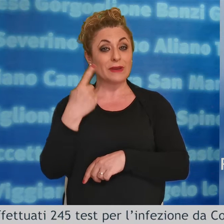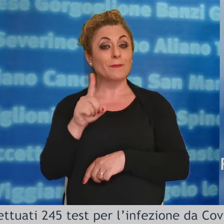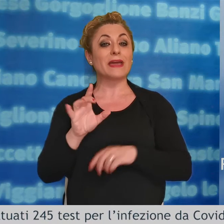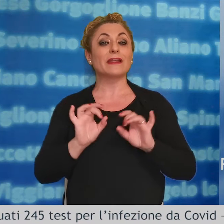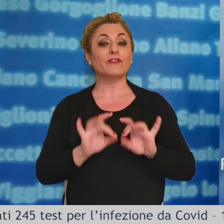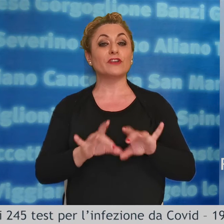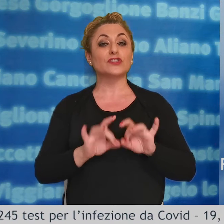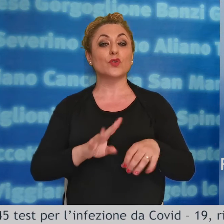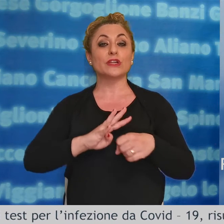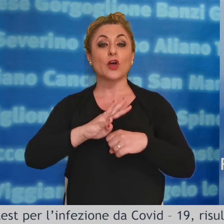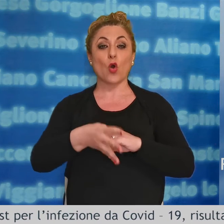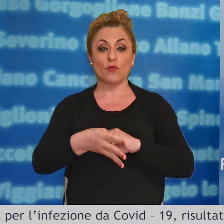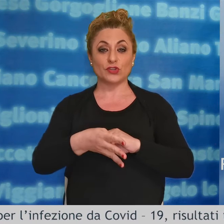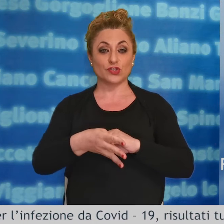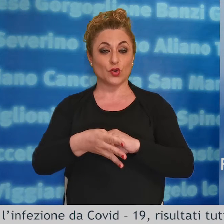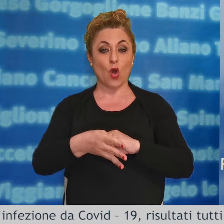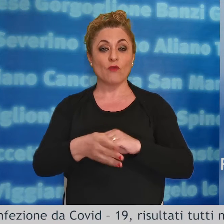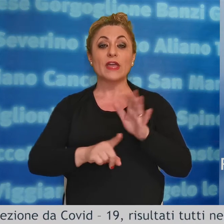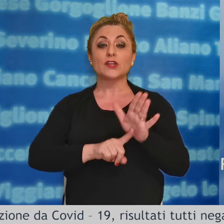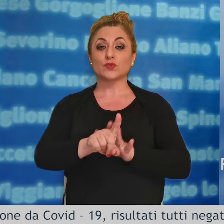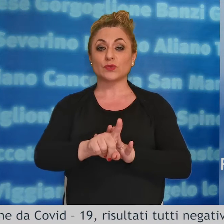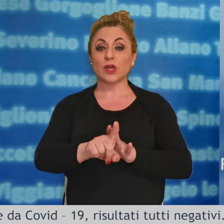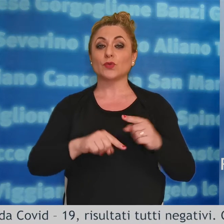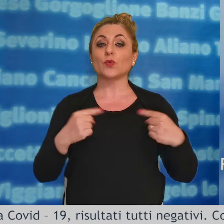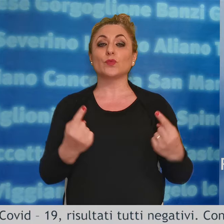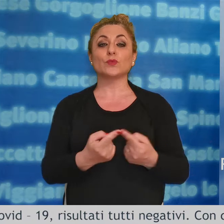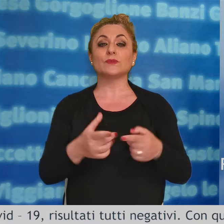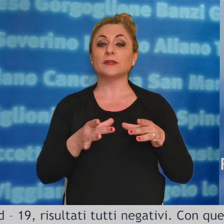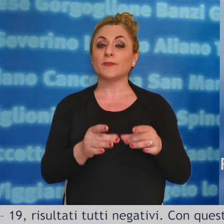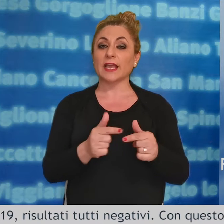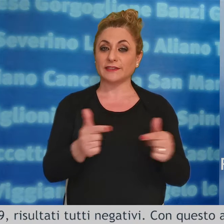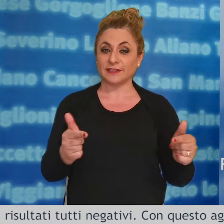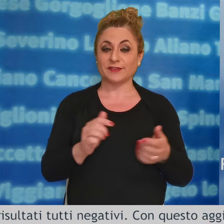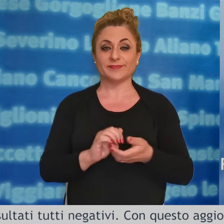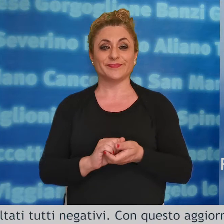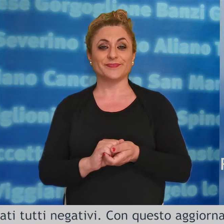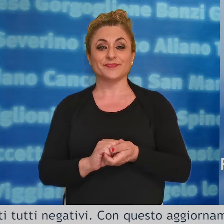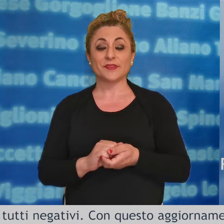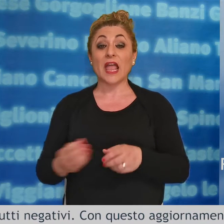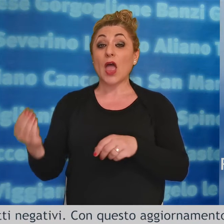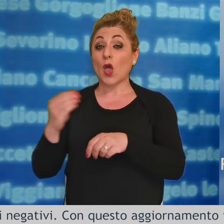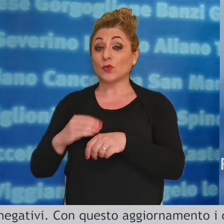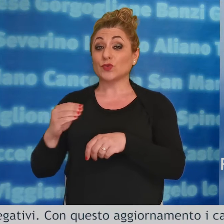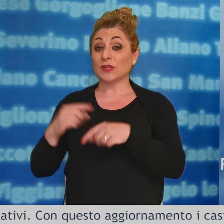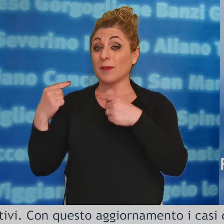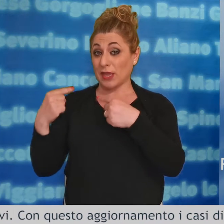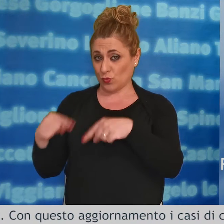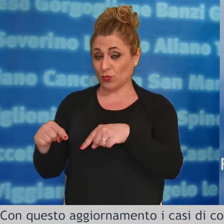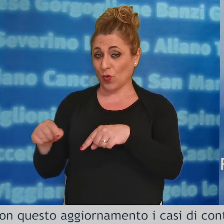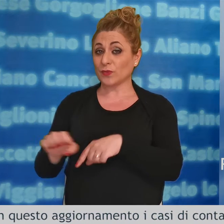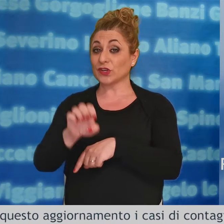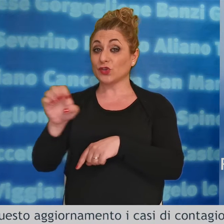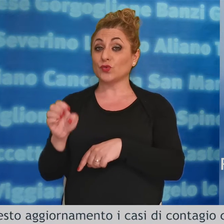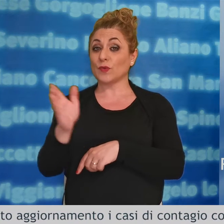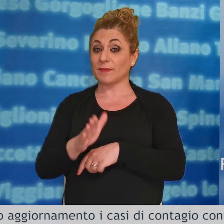per l'infezione da Covid-19, risultati tutti negativi. Con questo aggiornamento